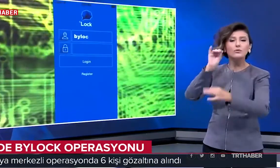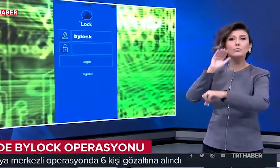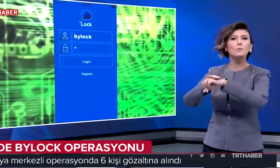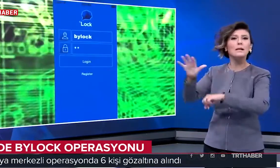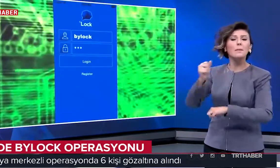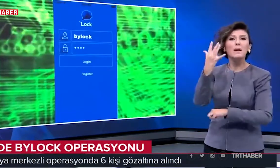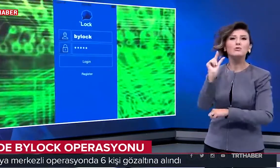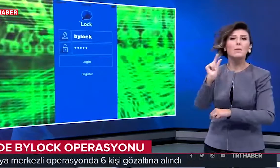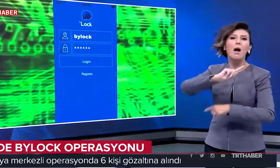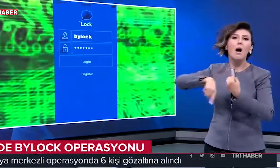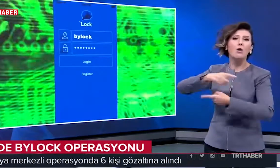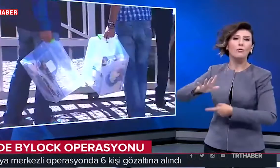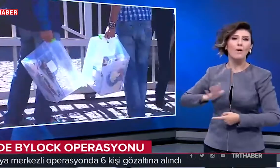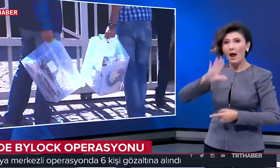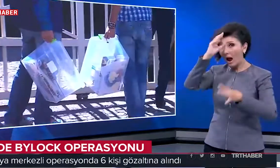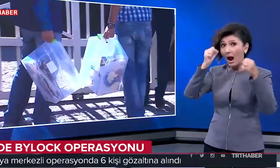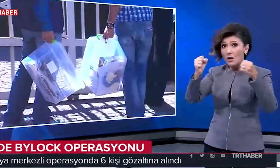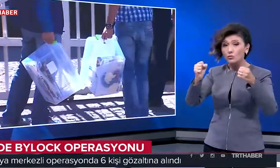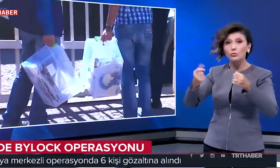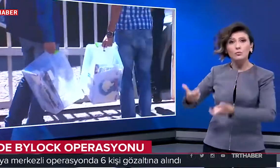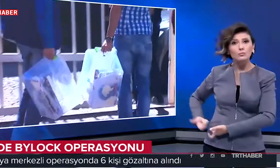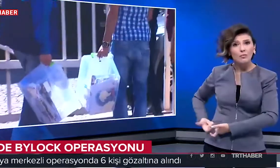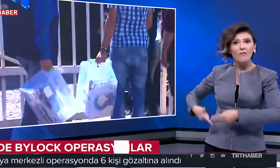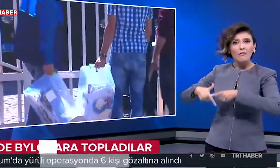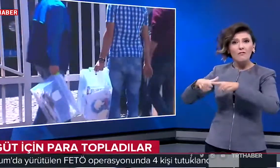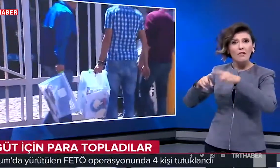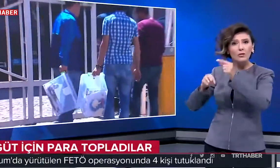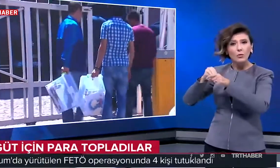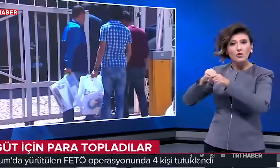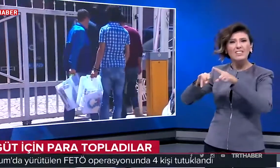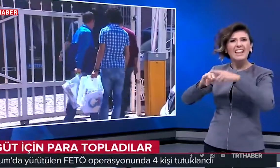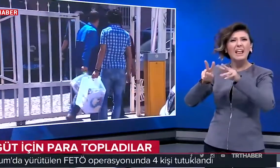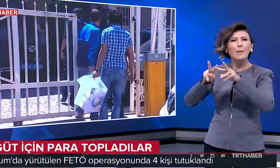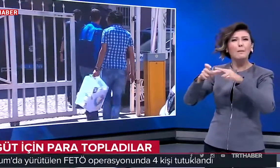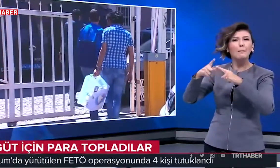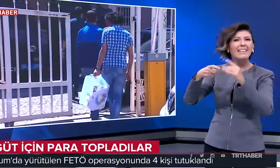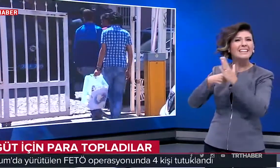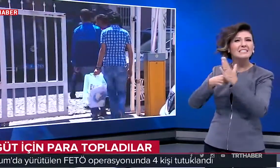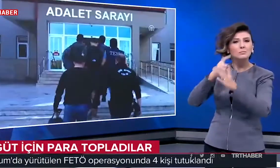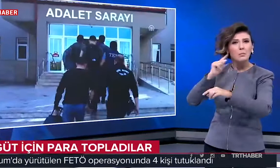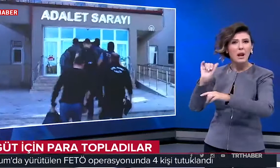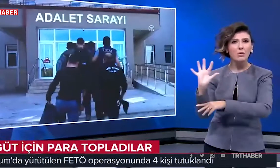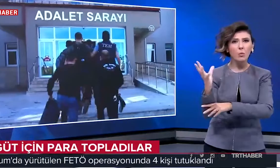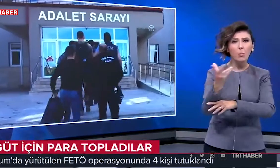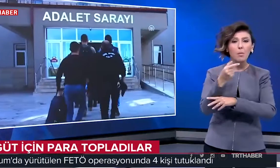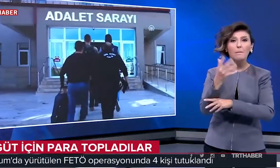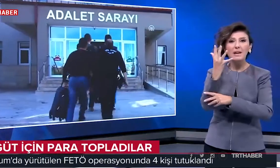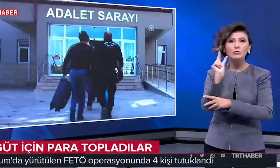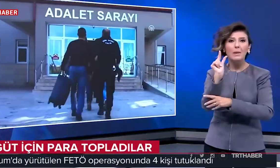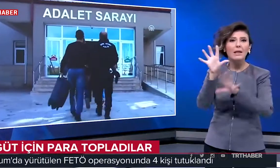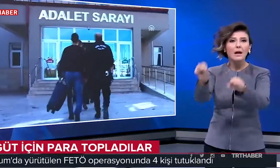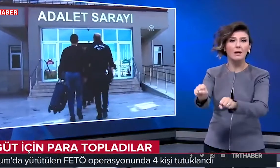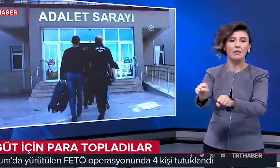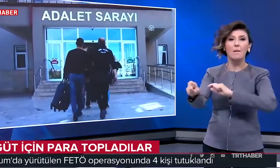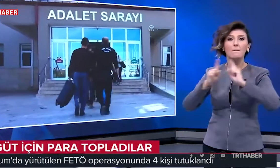alındı, 5 şüpheli ise aranıyor. Erzurum'da da güvenlik güçleri FETÖ için himmet adı altında para topladıkları belirlenen 5 şüpheliyi yakaladı.